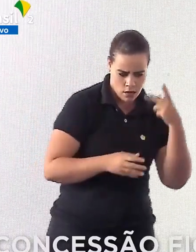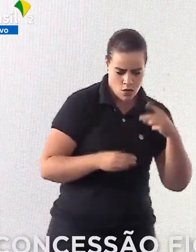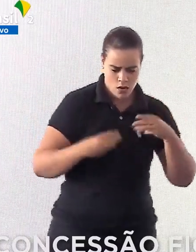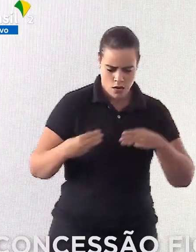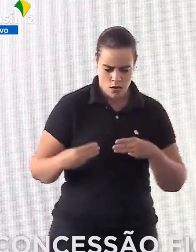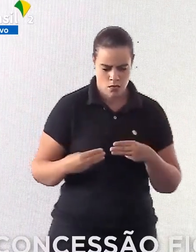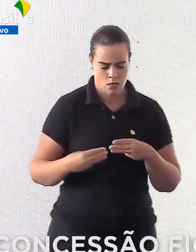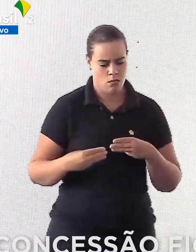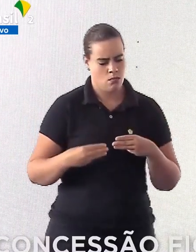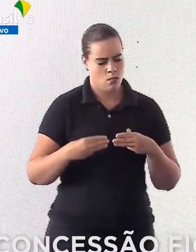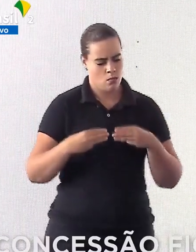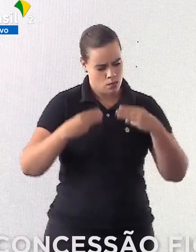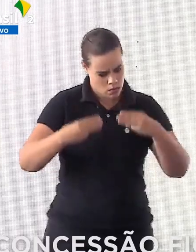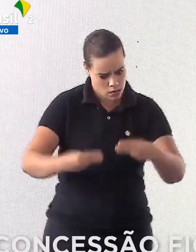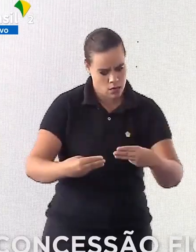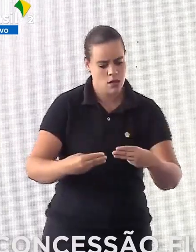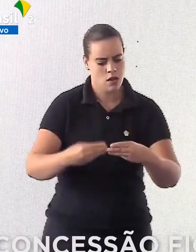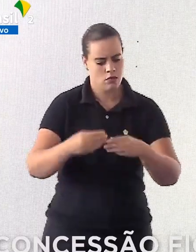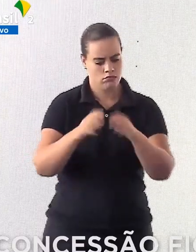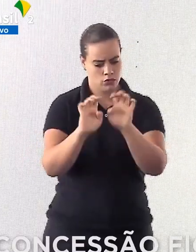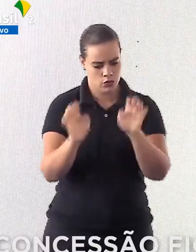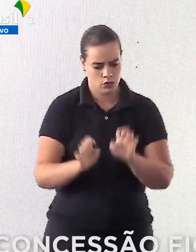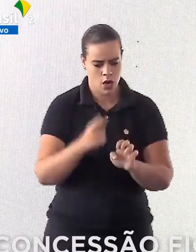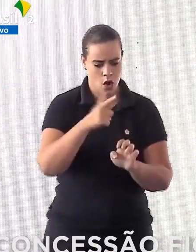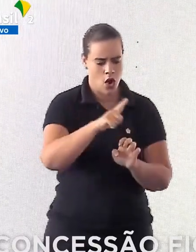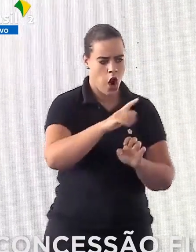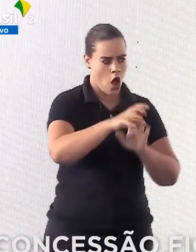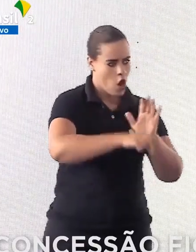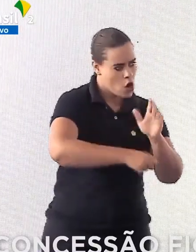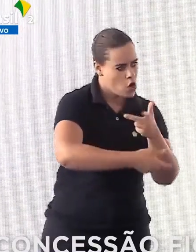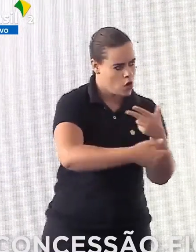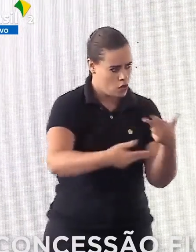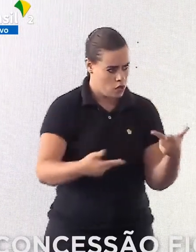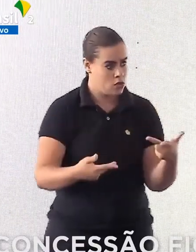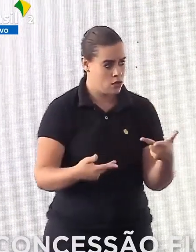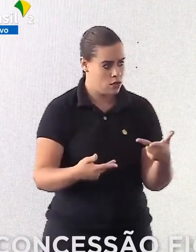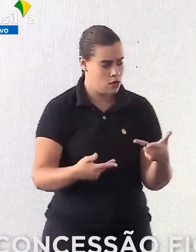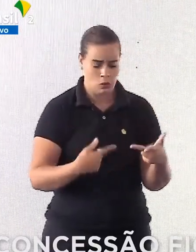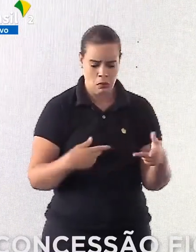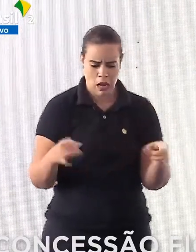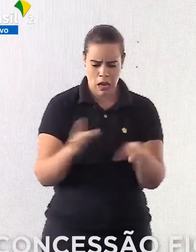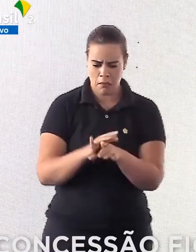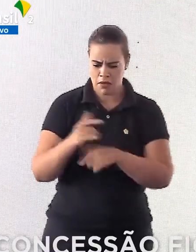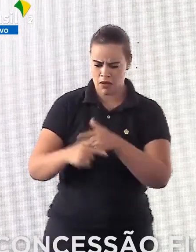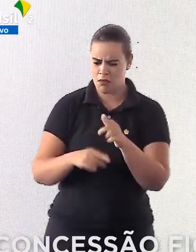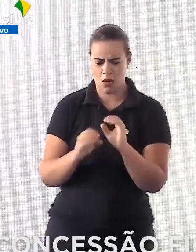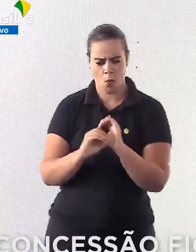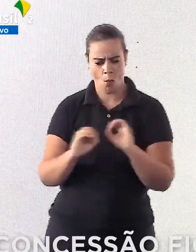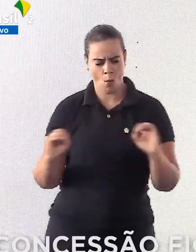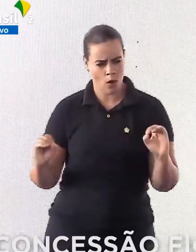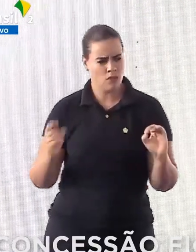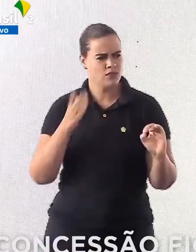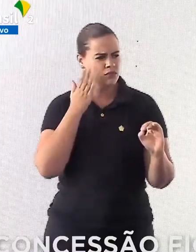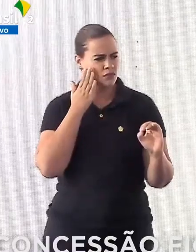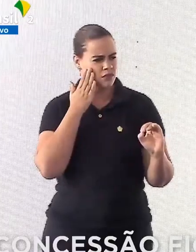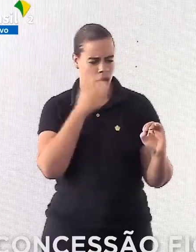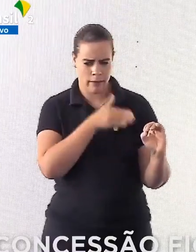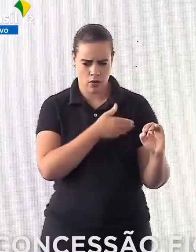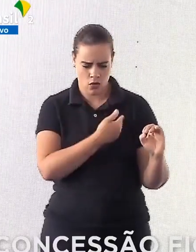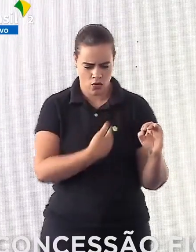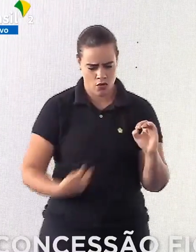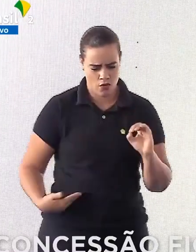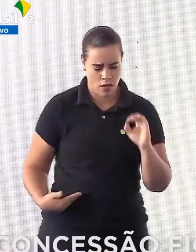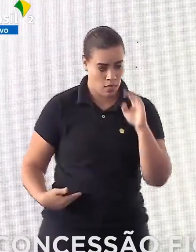da Infraestrutura para roubar para outro, que não concluia obra nenhuma. Você sabia que no governo Bolsonaro